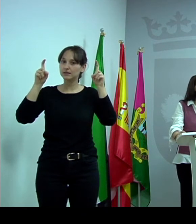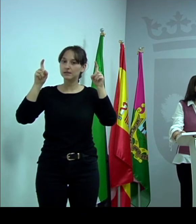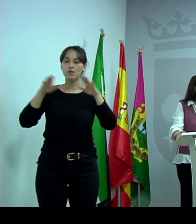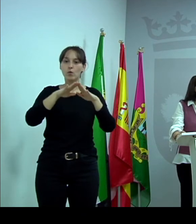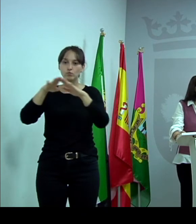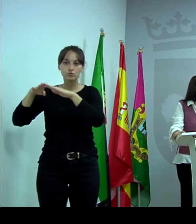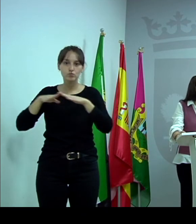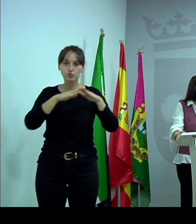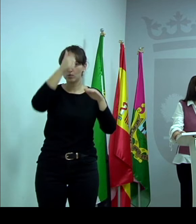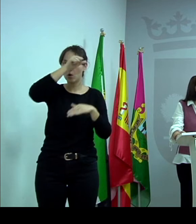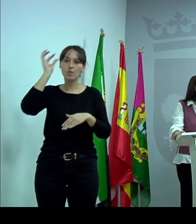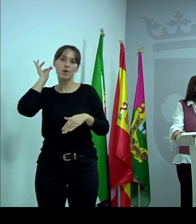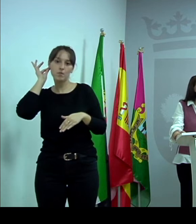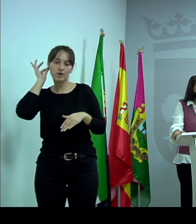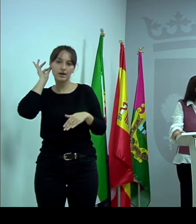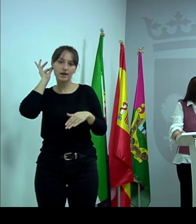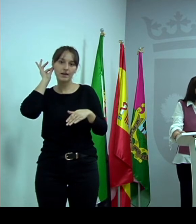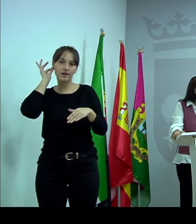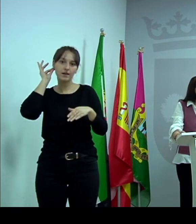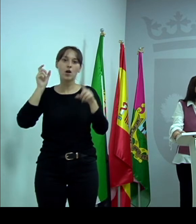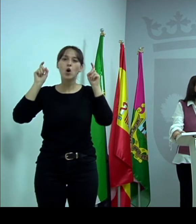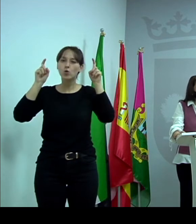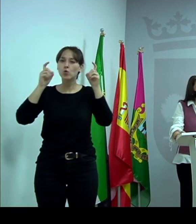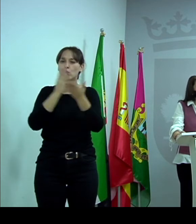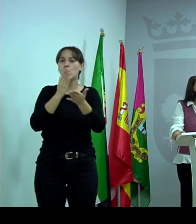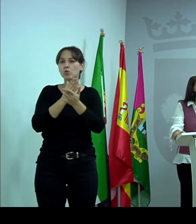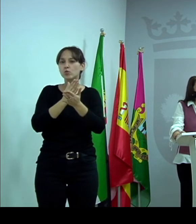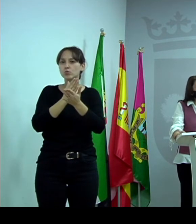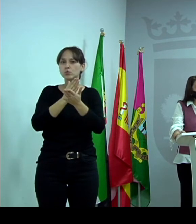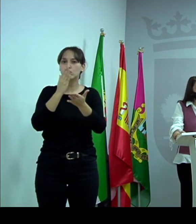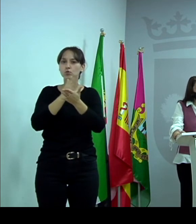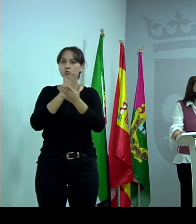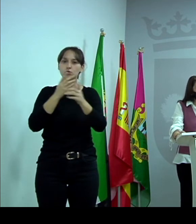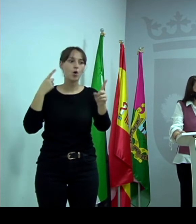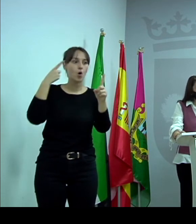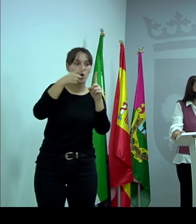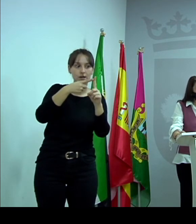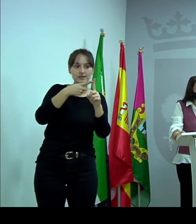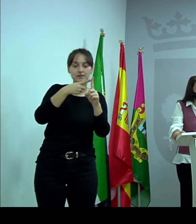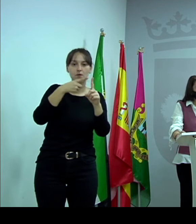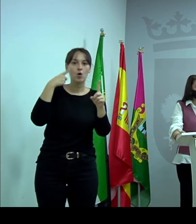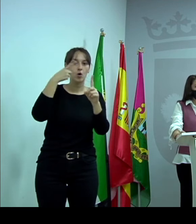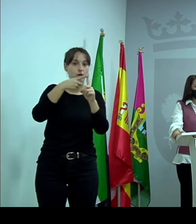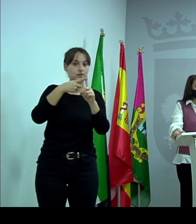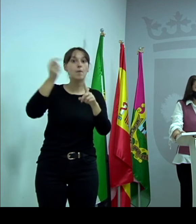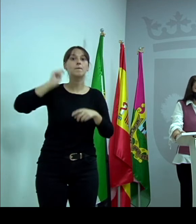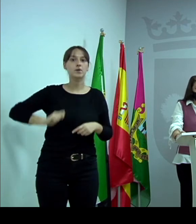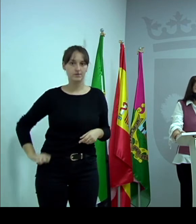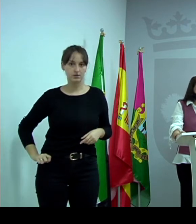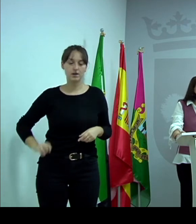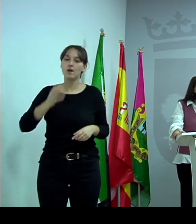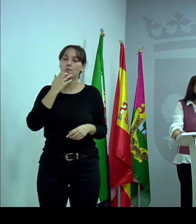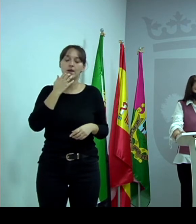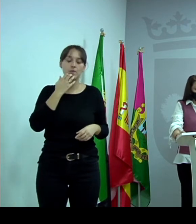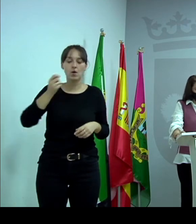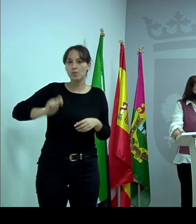profesionales. Va a ir dirigido fundamentalmente a los profesionales. ¿De dónde? De los centros, de los centros de mayores, de los centros